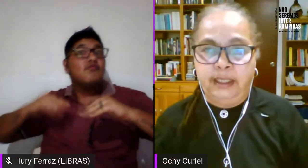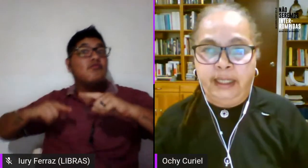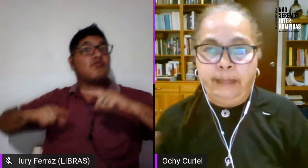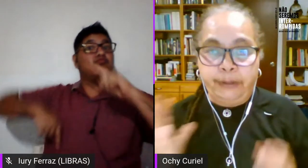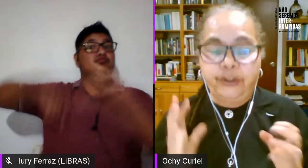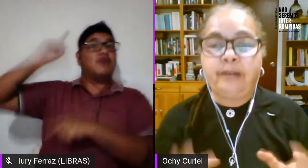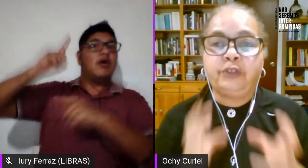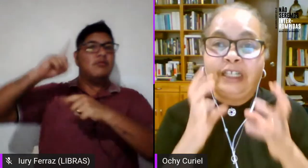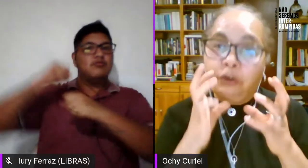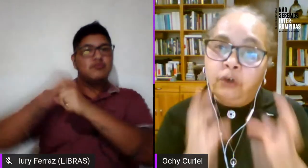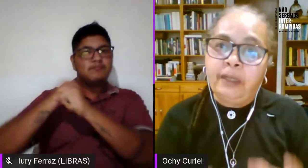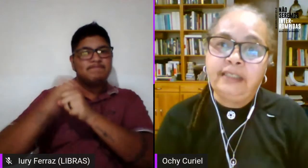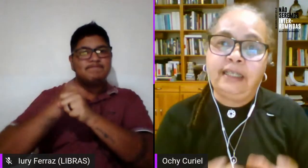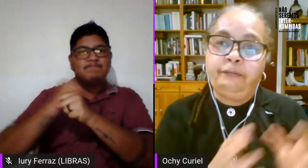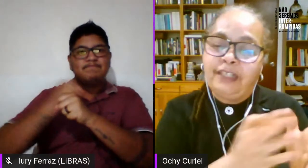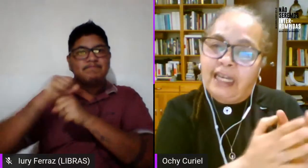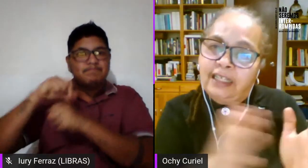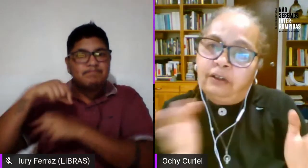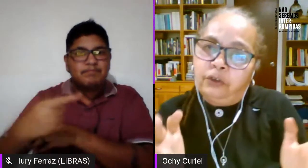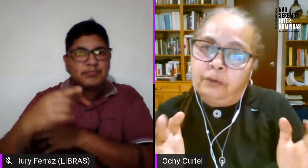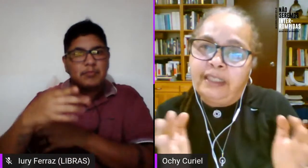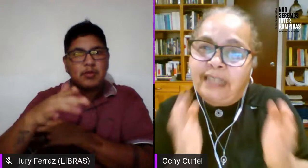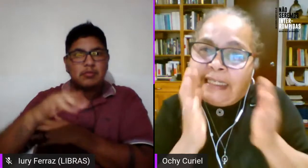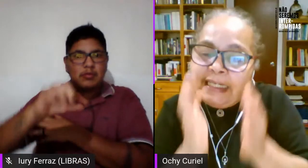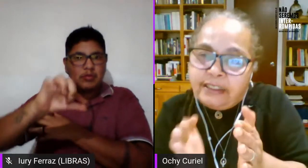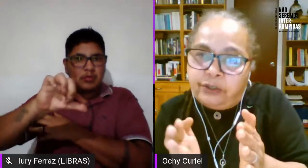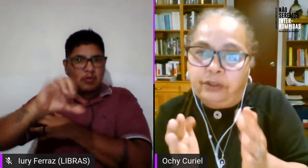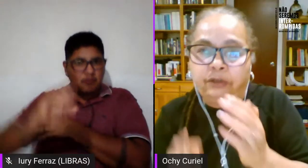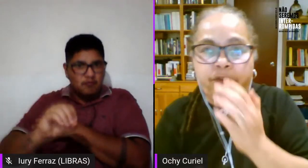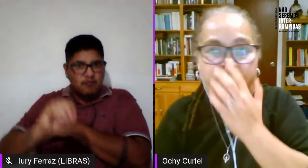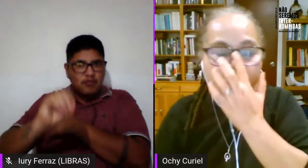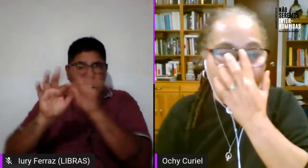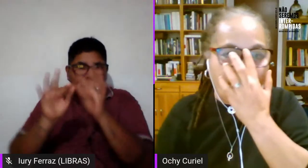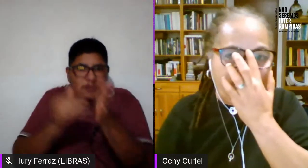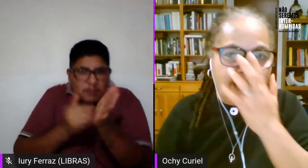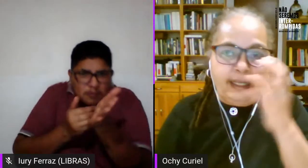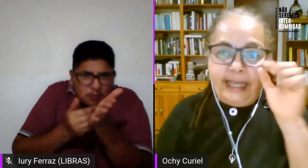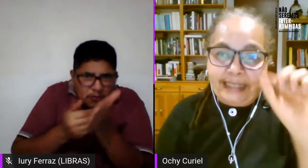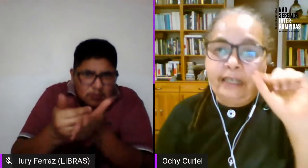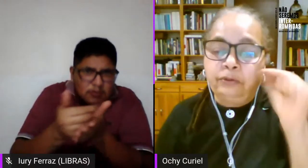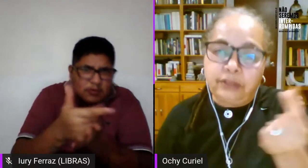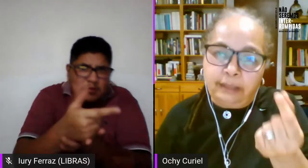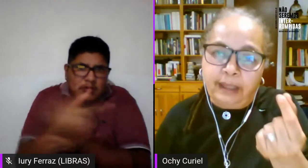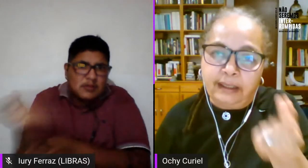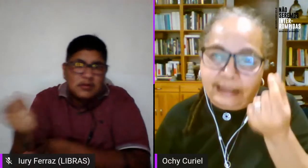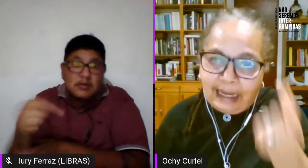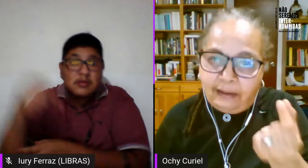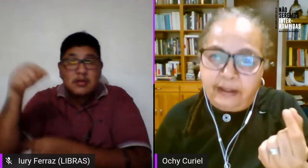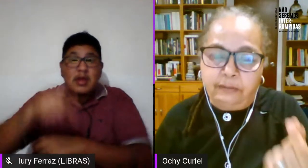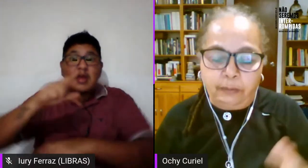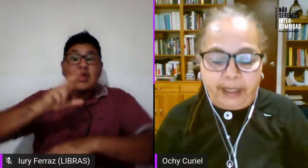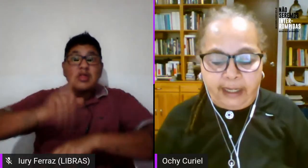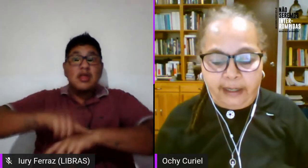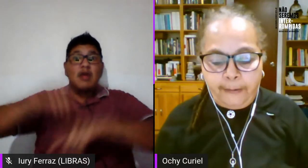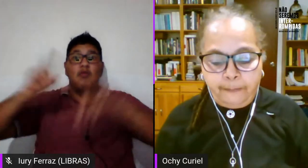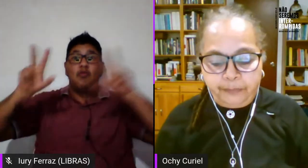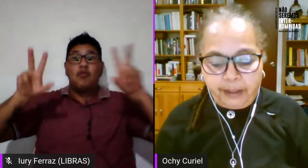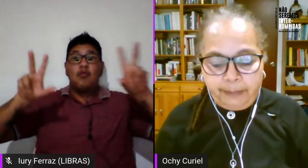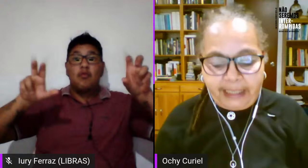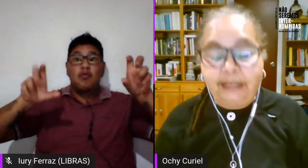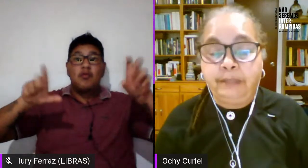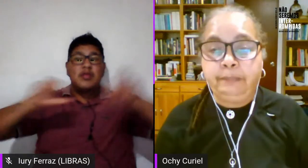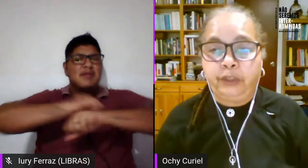después pero digamos en los 90 finales de los 90 inicio de los 2000 ese era un tema clave como para